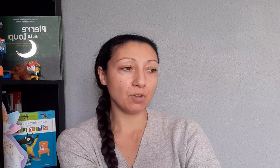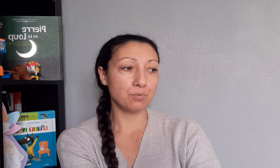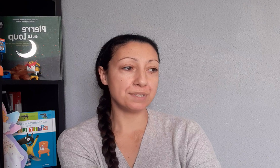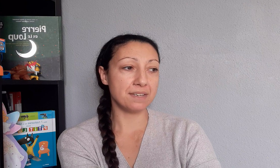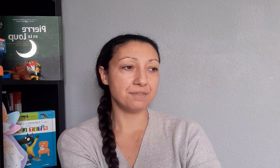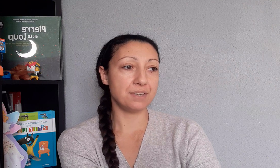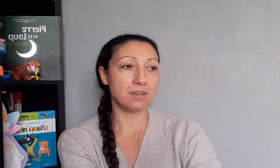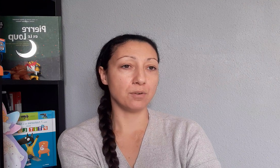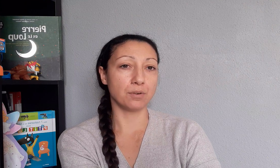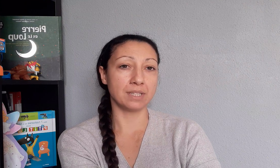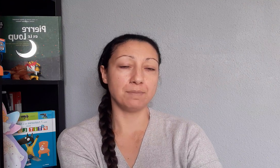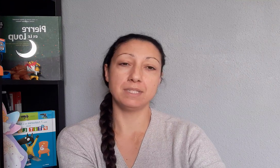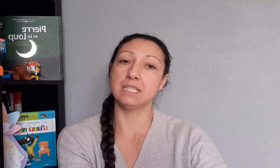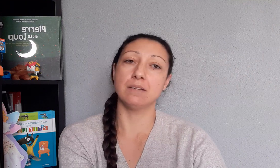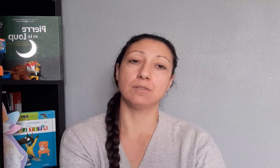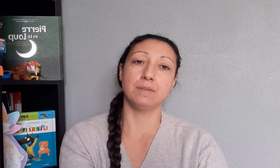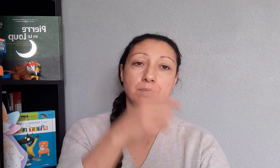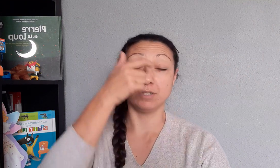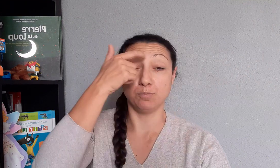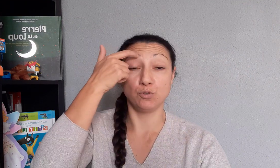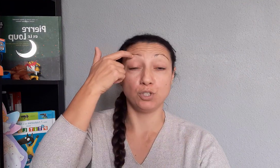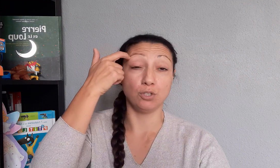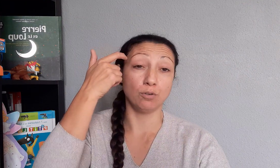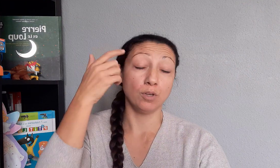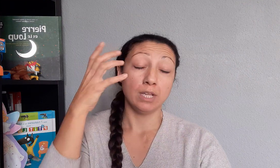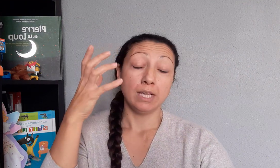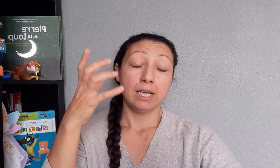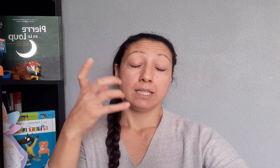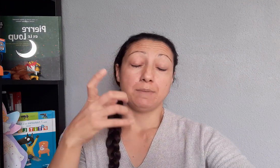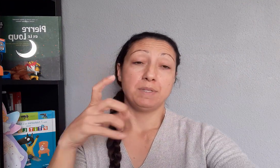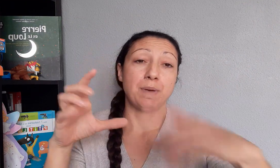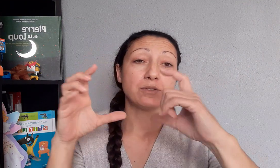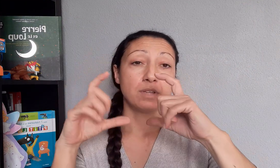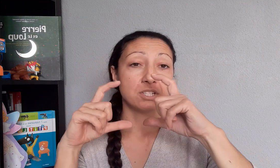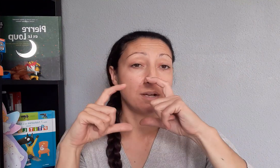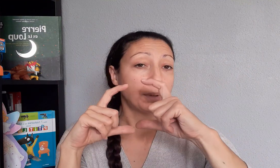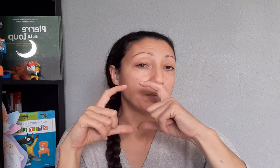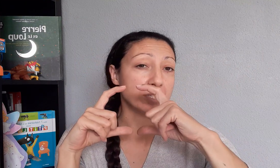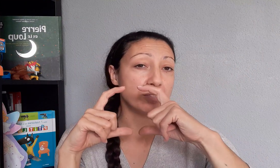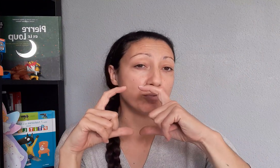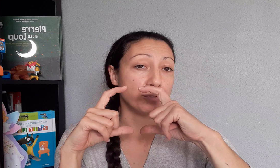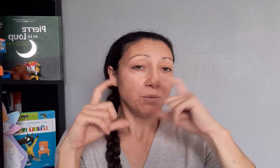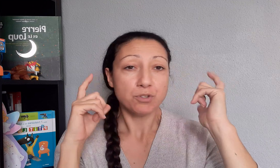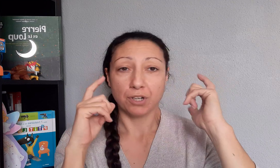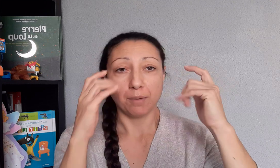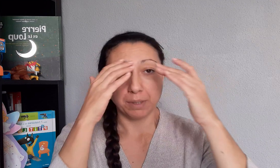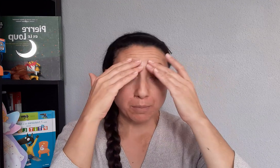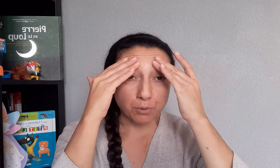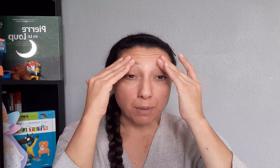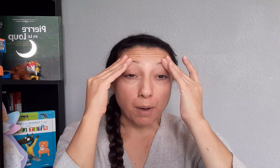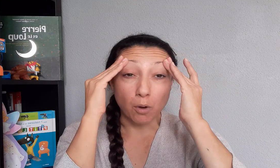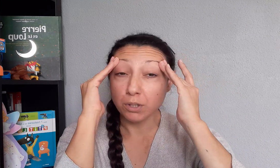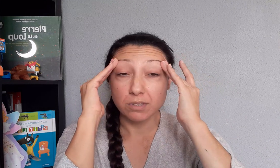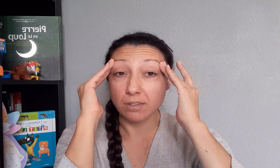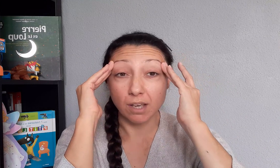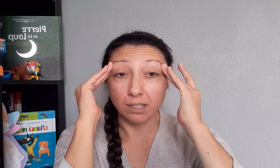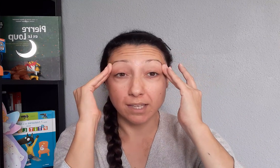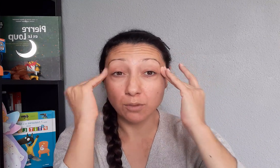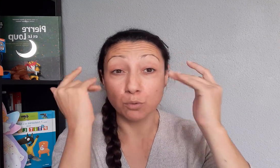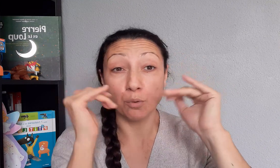Vous avez des petits personnages à imprimer si vous voulez. Moi, j'en ai imprimé pour les parents. Il y a certains adhèrent,'autres